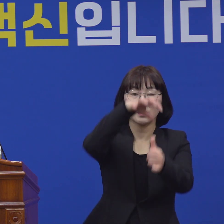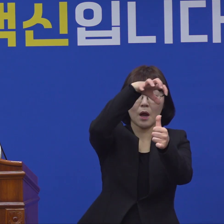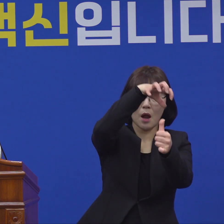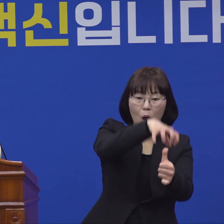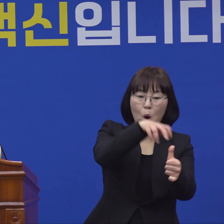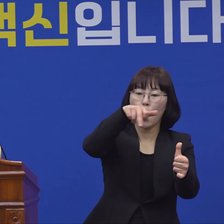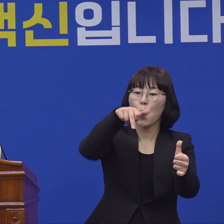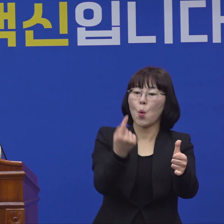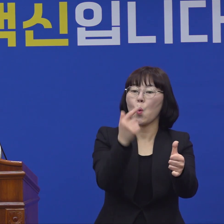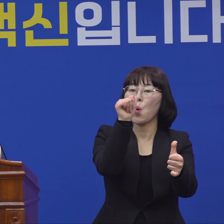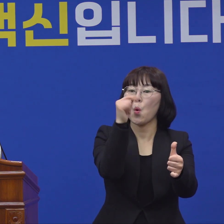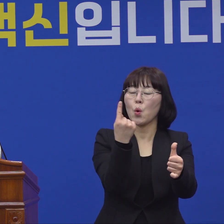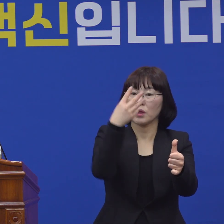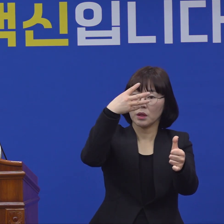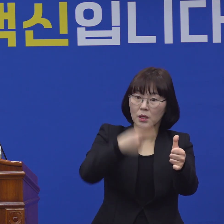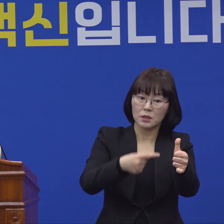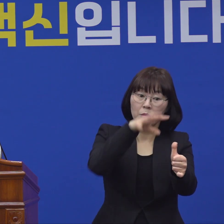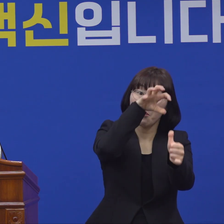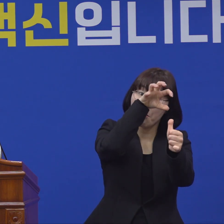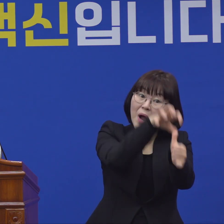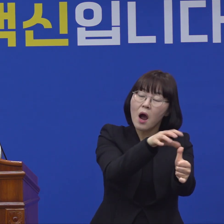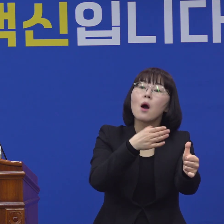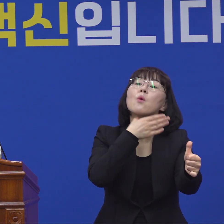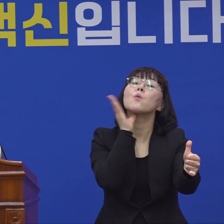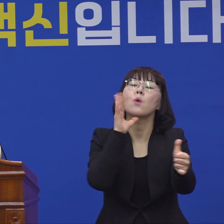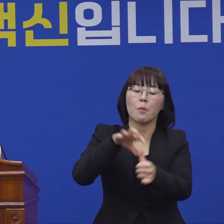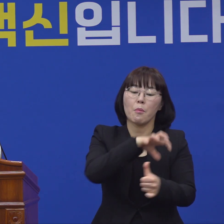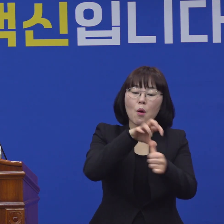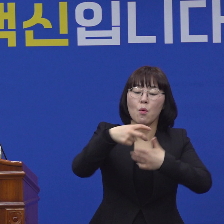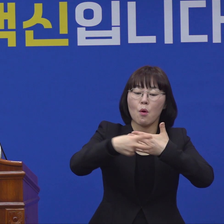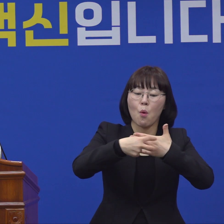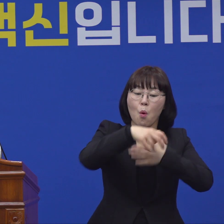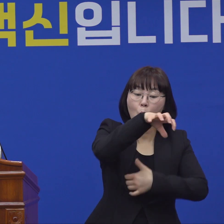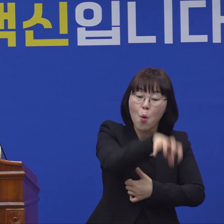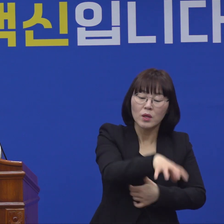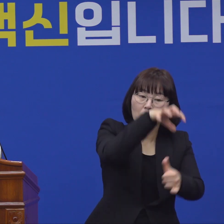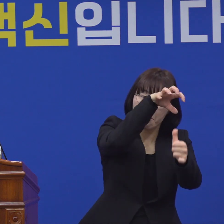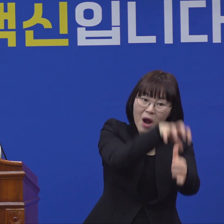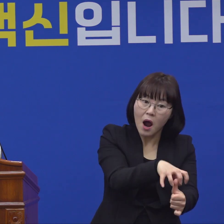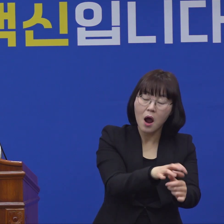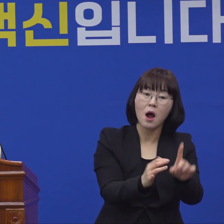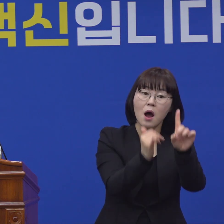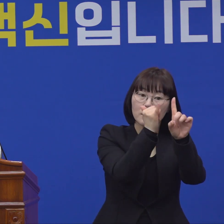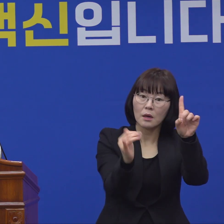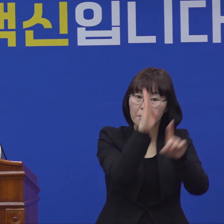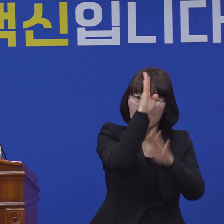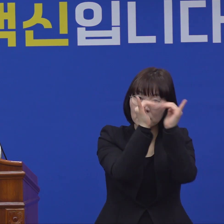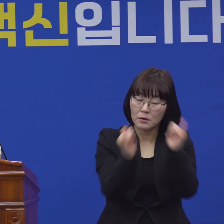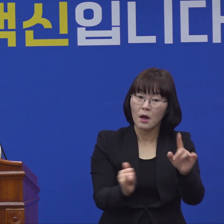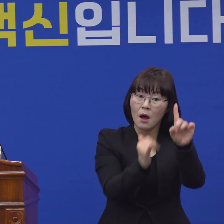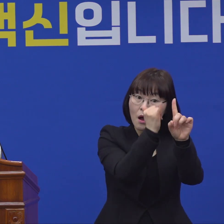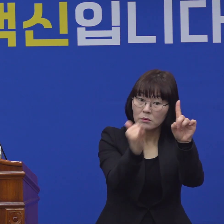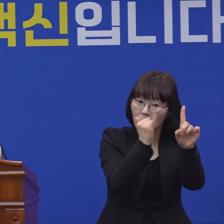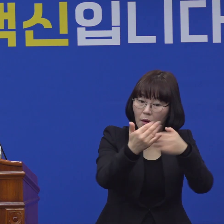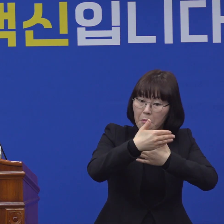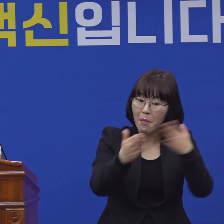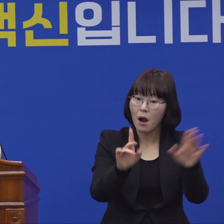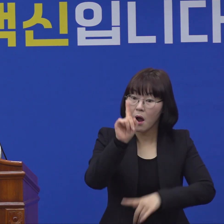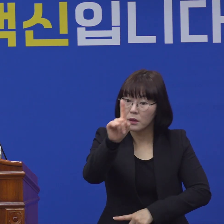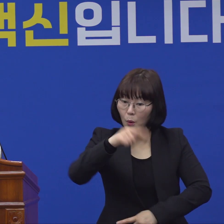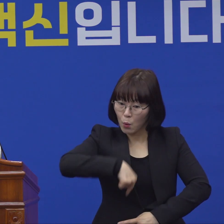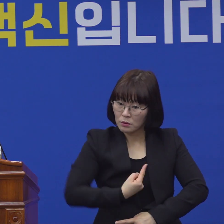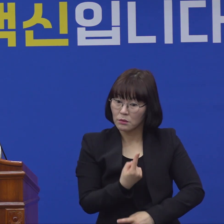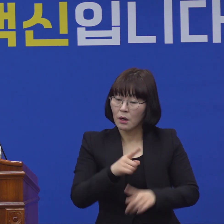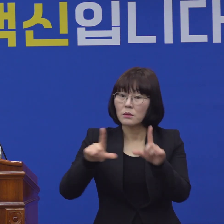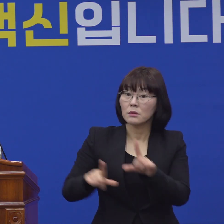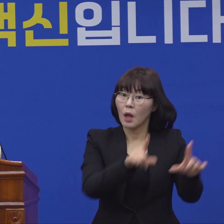동일의 요양동원은 어떤 방식으로 코트가 끼고 있는지 예를 들면 환자들이 1일 1층을 쓰고 있는지 이런 방식이 궁금합니다.